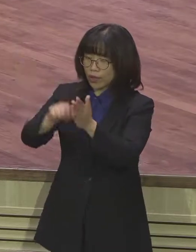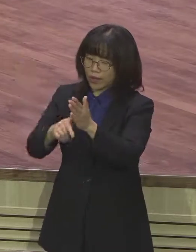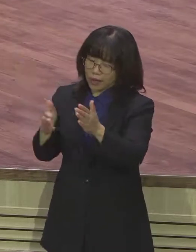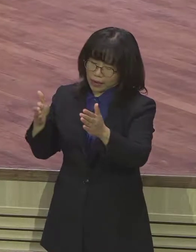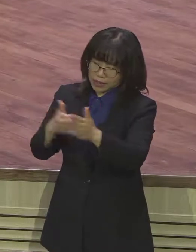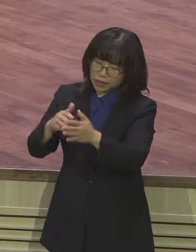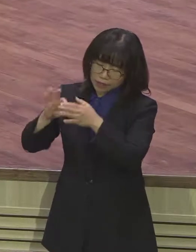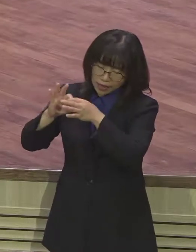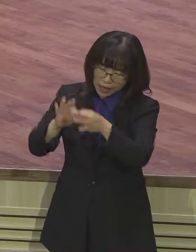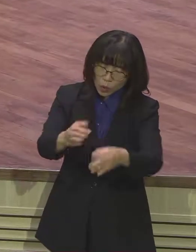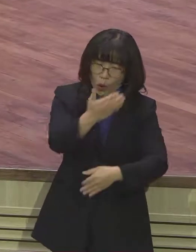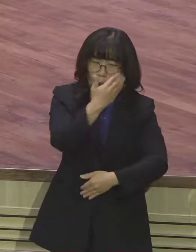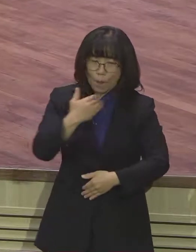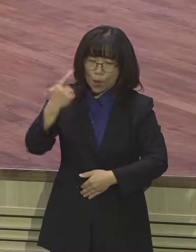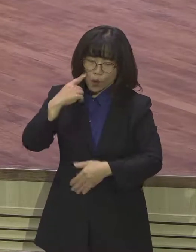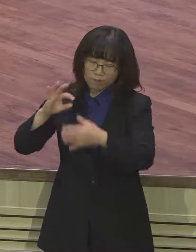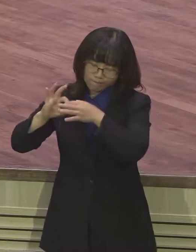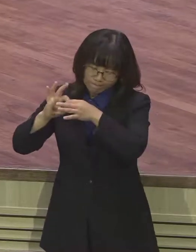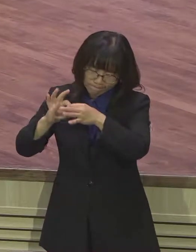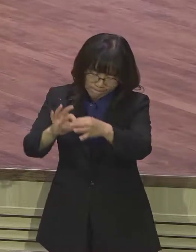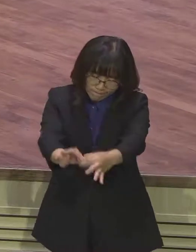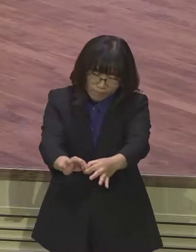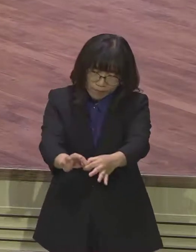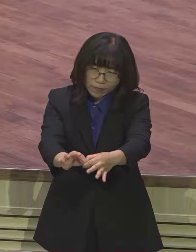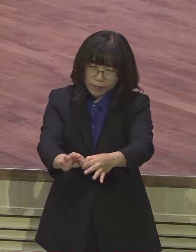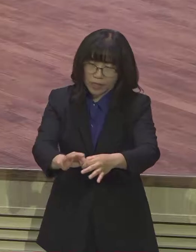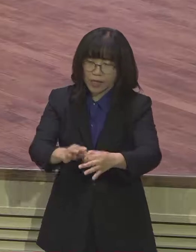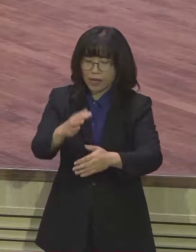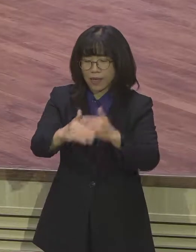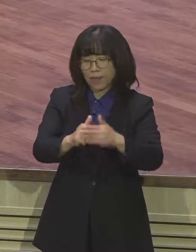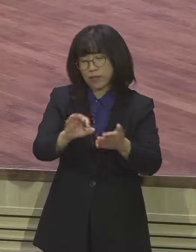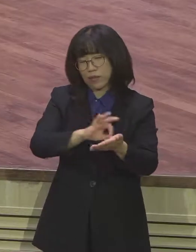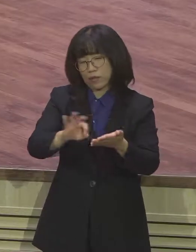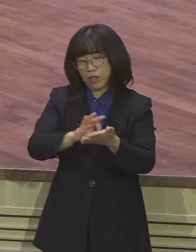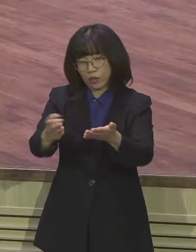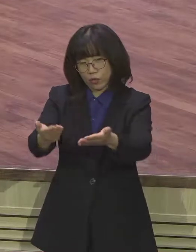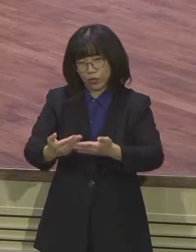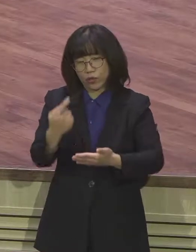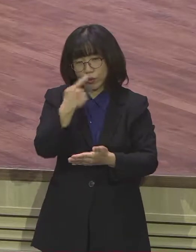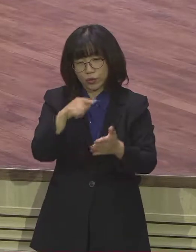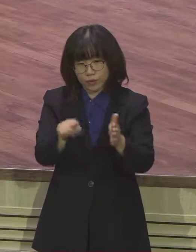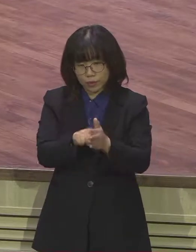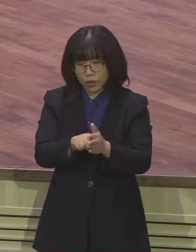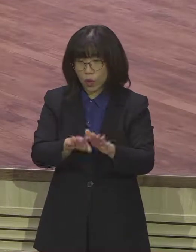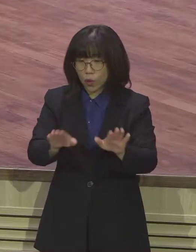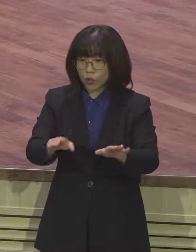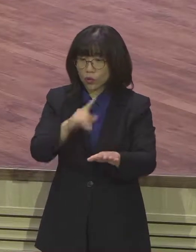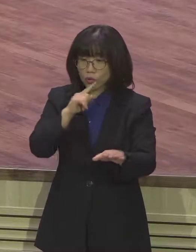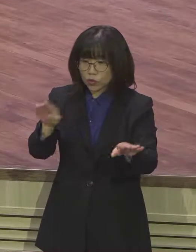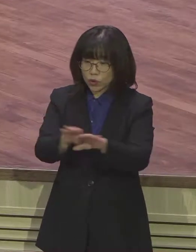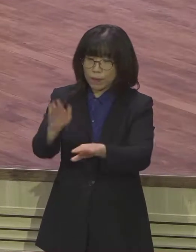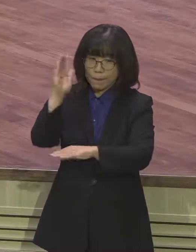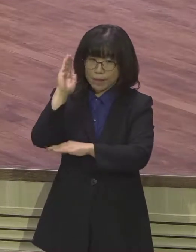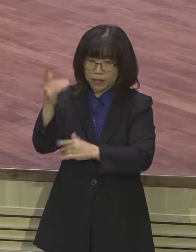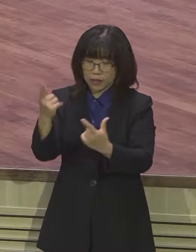센터로 하나 사용하실 줄 믿습니다 여러분께서 이번 주 강단 말씀처럼 예수의 마음을 알고 품고